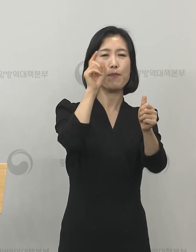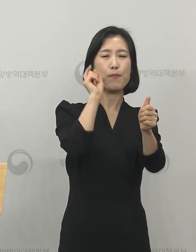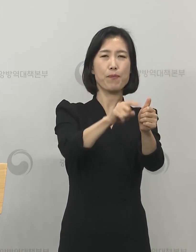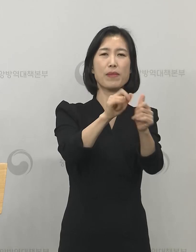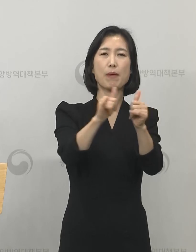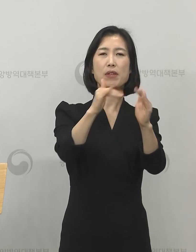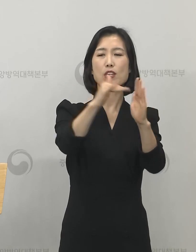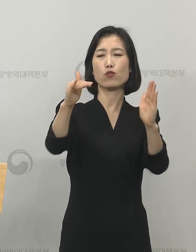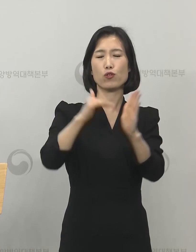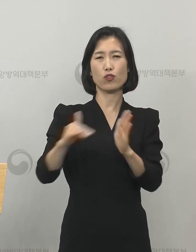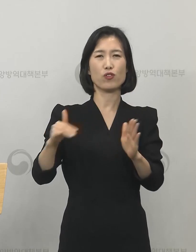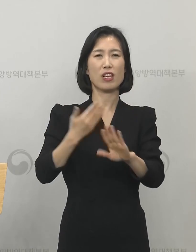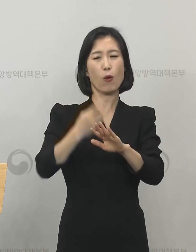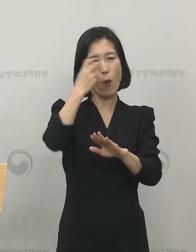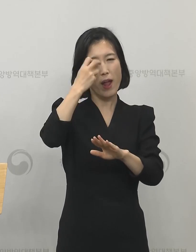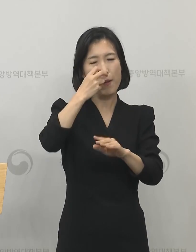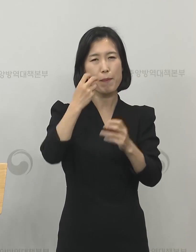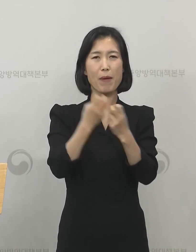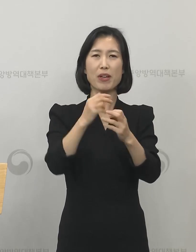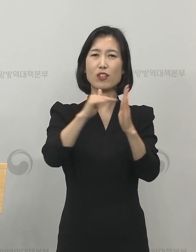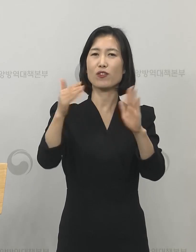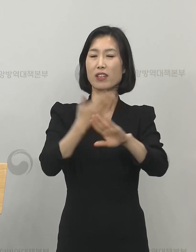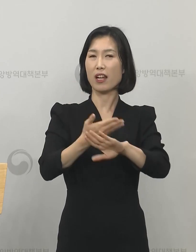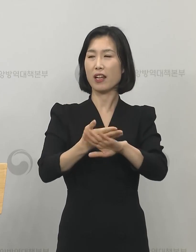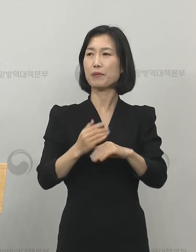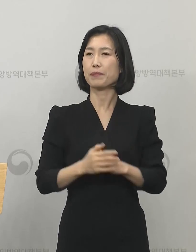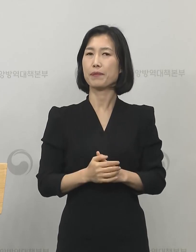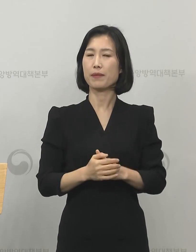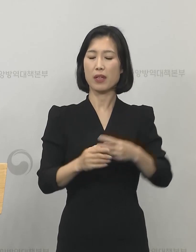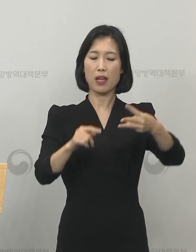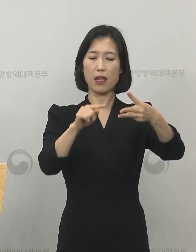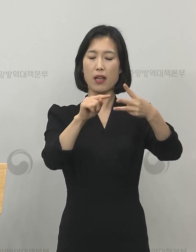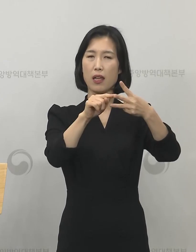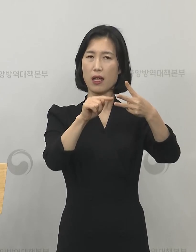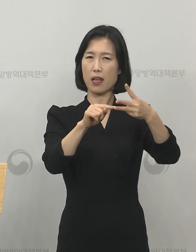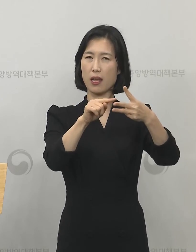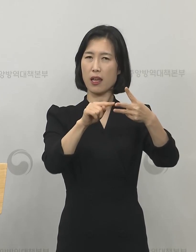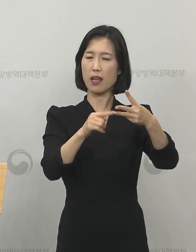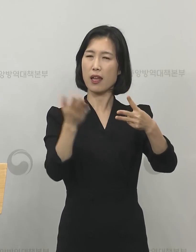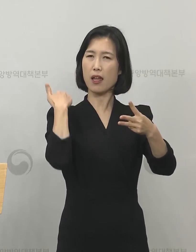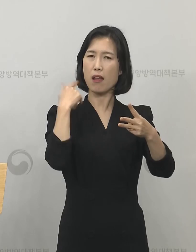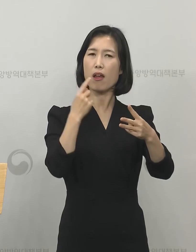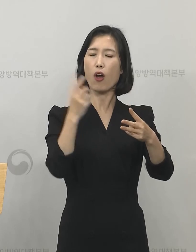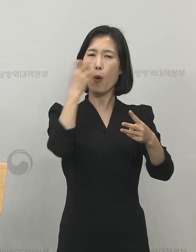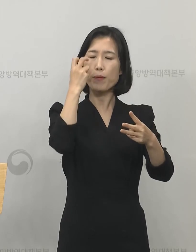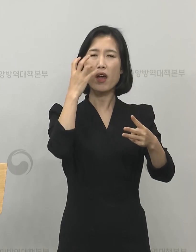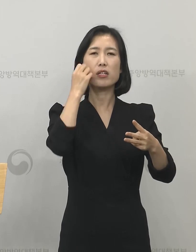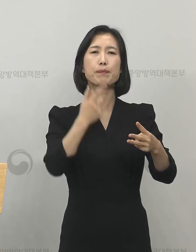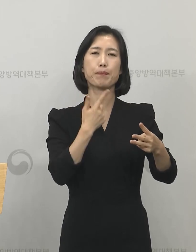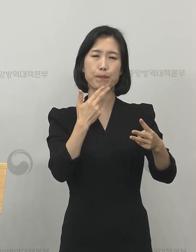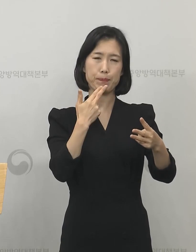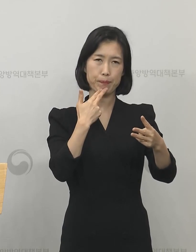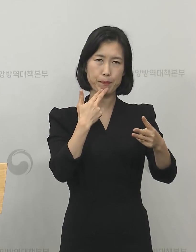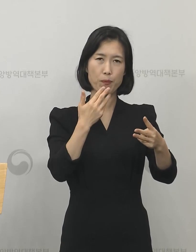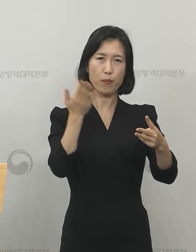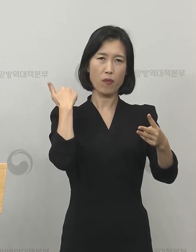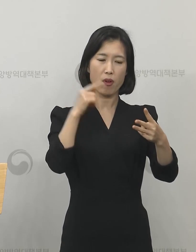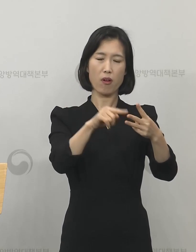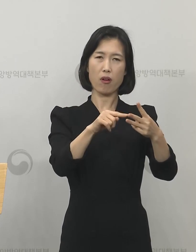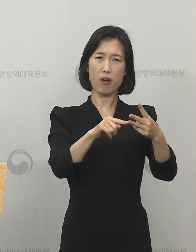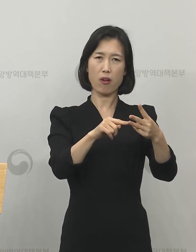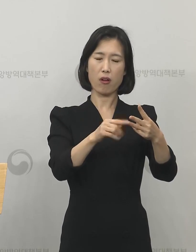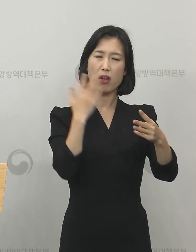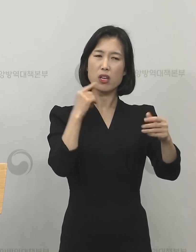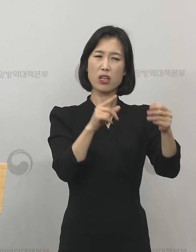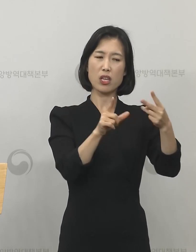사례에 대해서는 과거에 자가격리됐던 부분 그리고 음성 나왔던 검사 결과에 대한 시기에